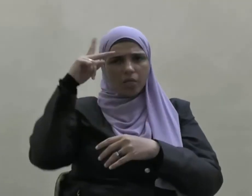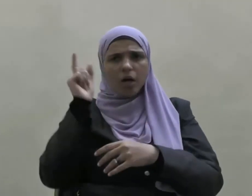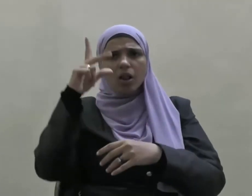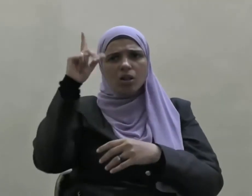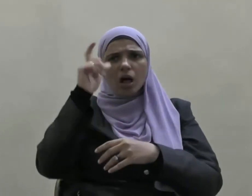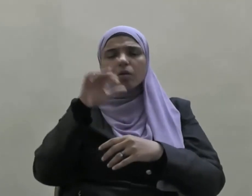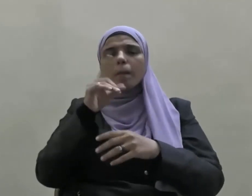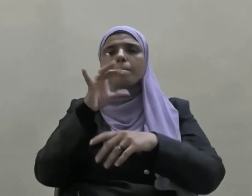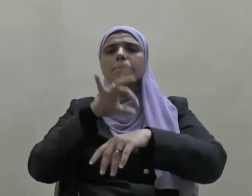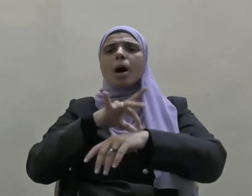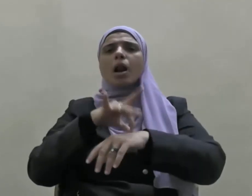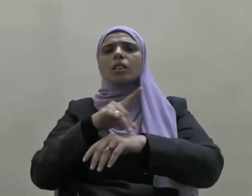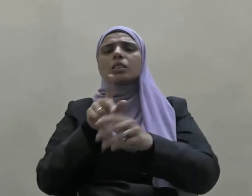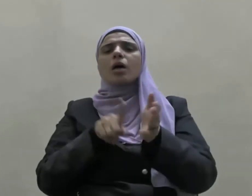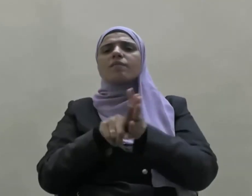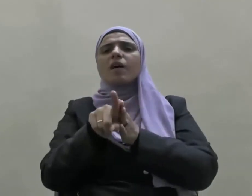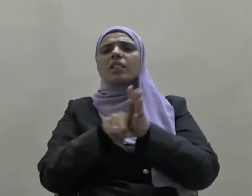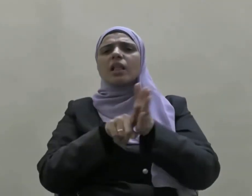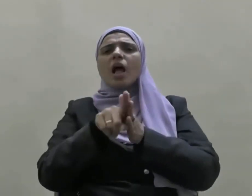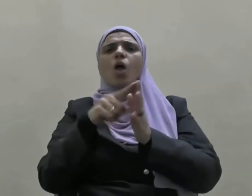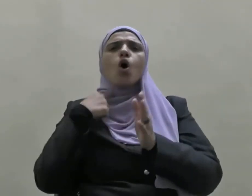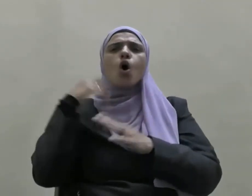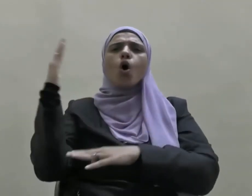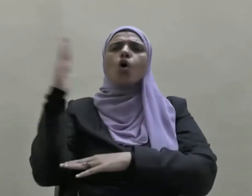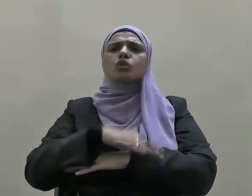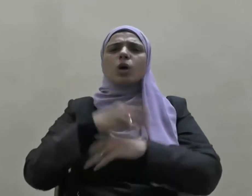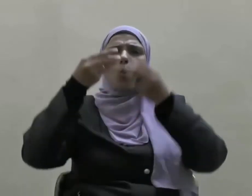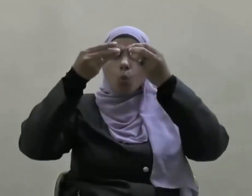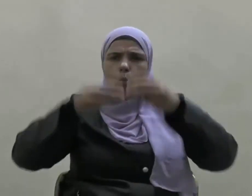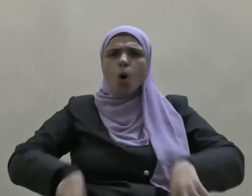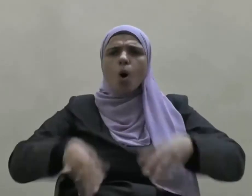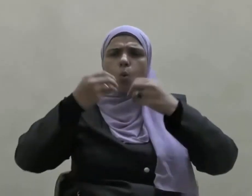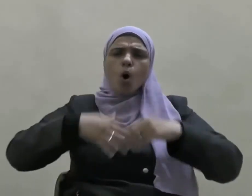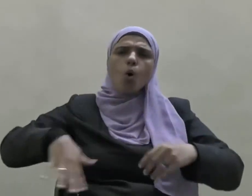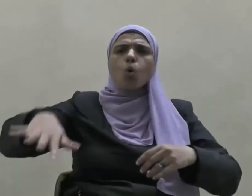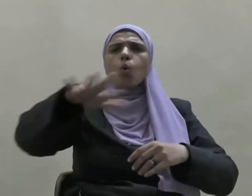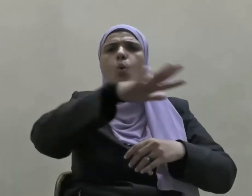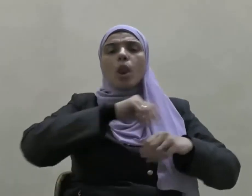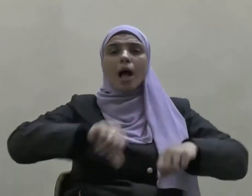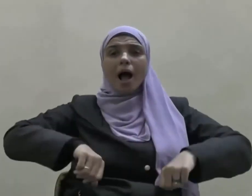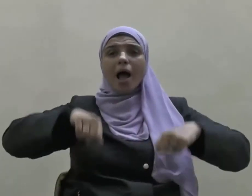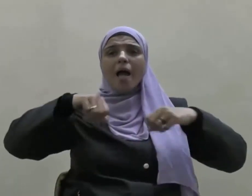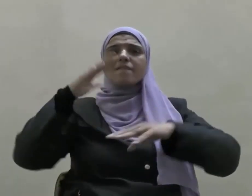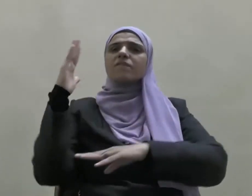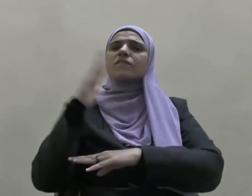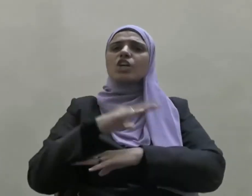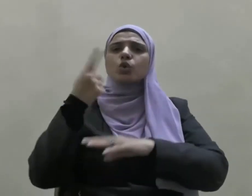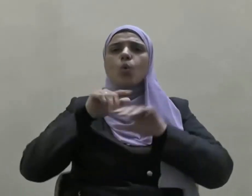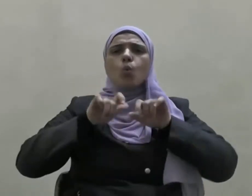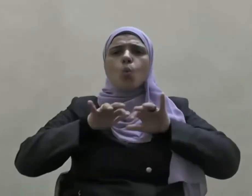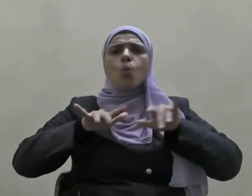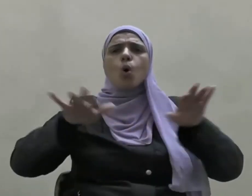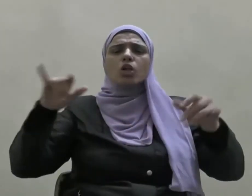الظن مرض فتاك يؤدي إلى اضطراب الحياة ونشر